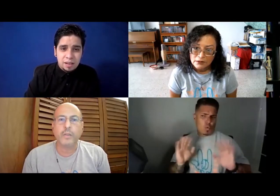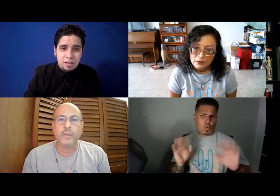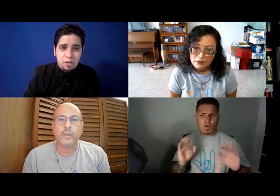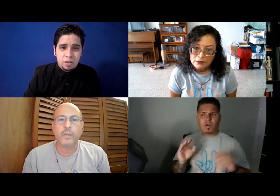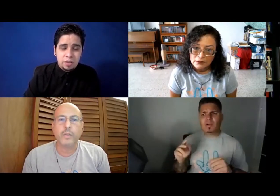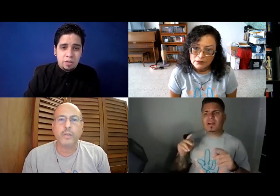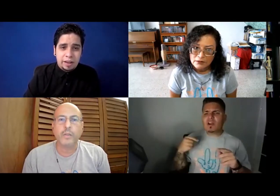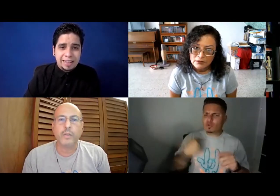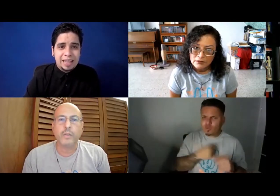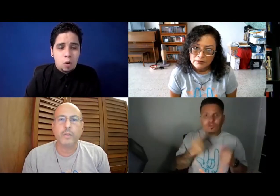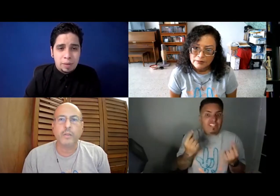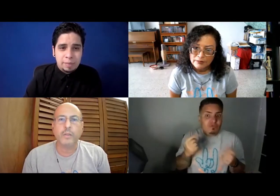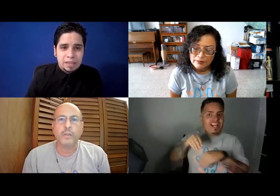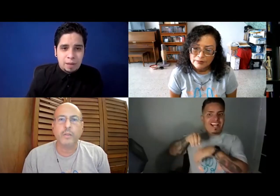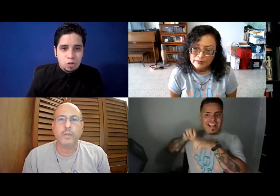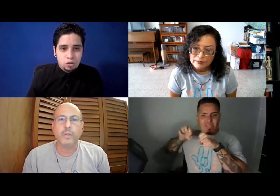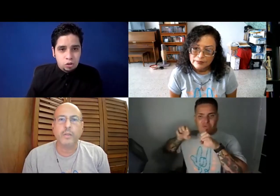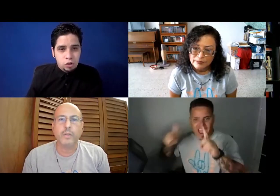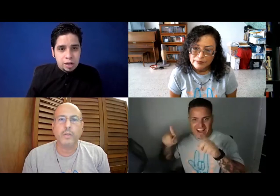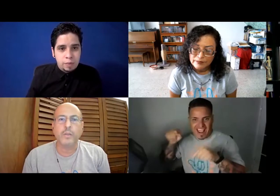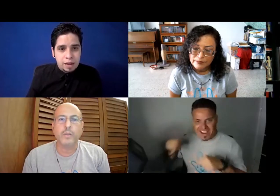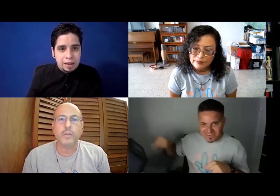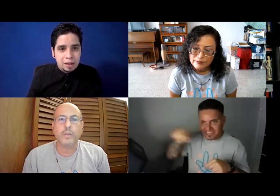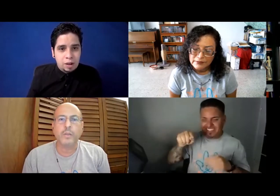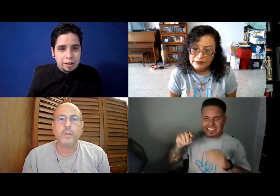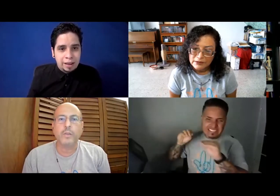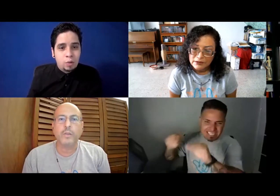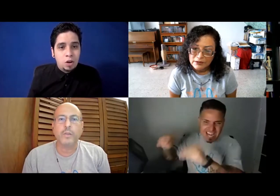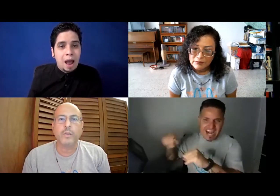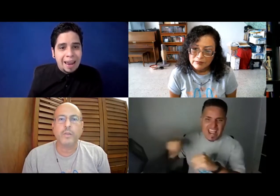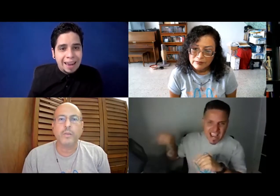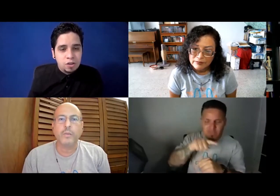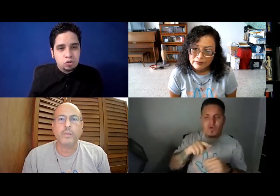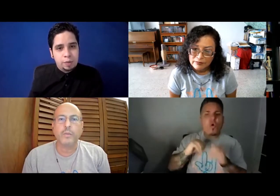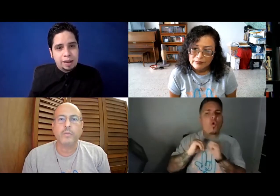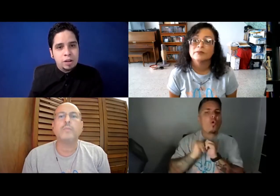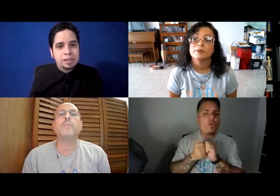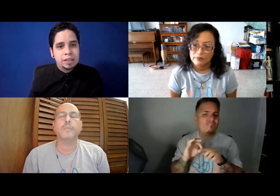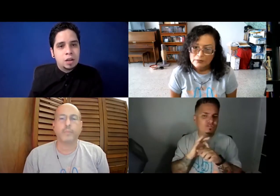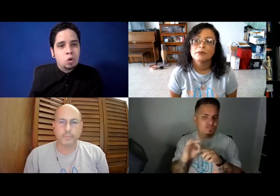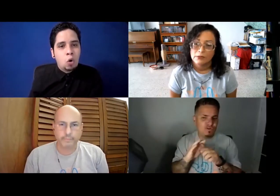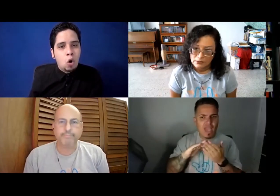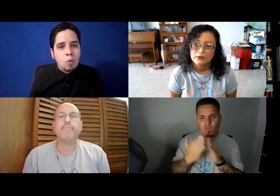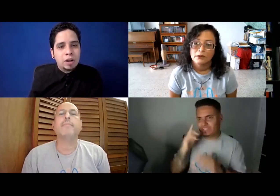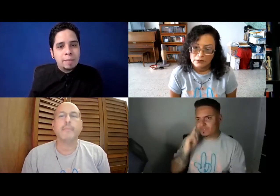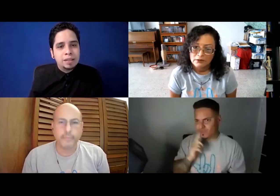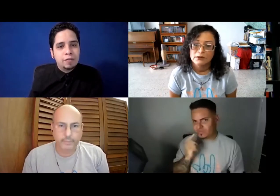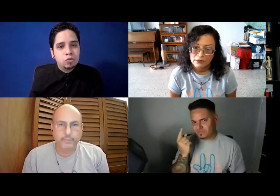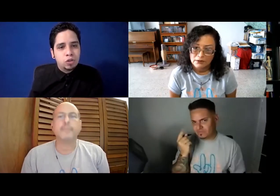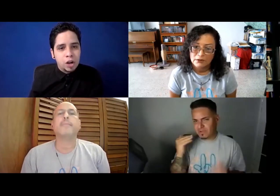No es que esté completamente mal. Nosotros lo que queremos es educarlos a ellos para que ellos entiendan cómo realmente funciona la